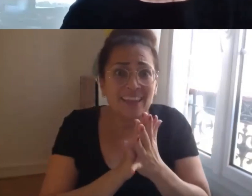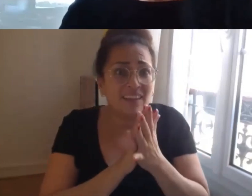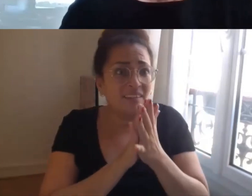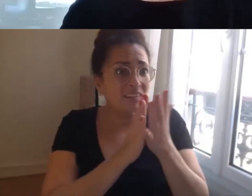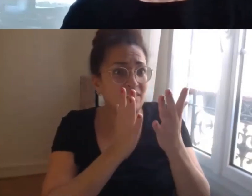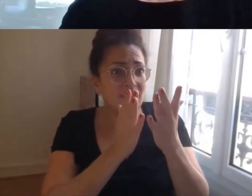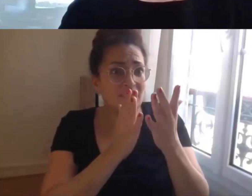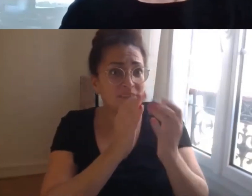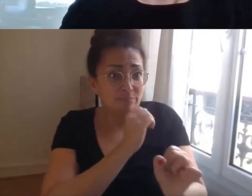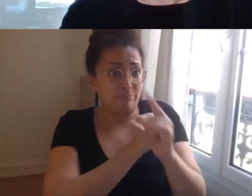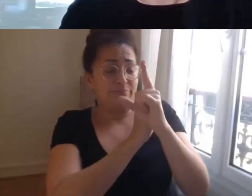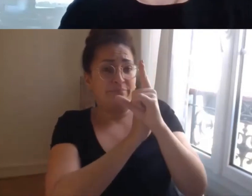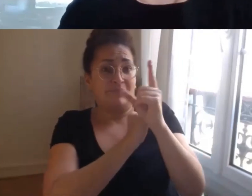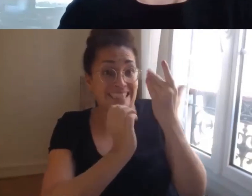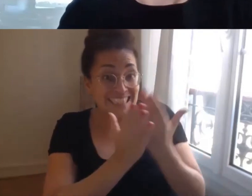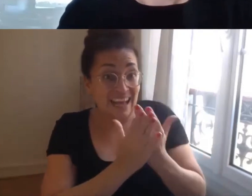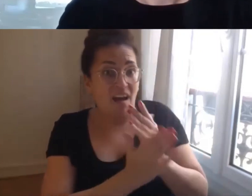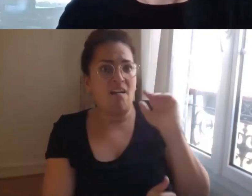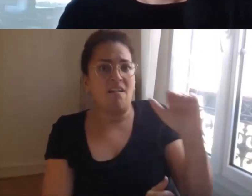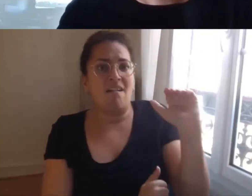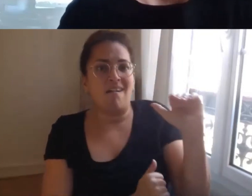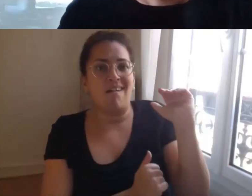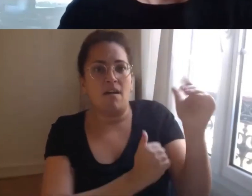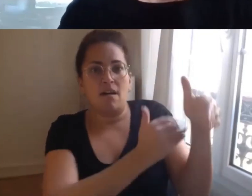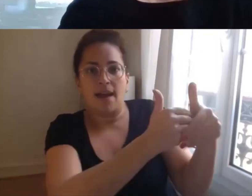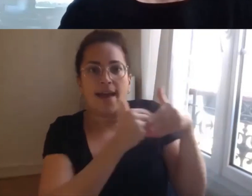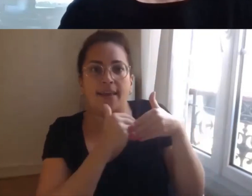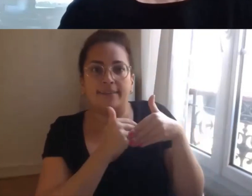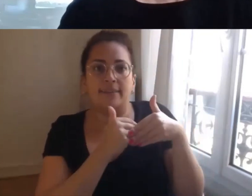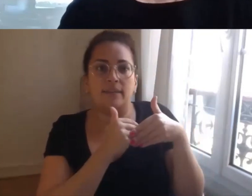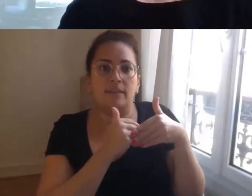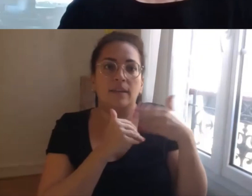nous permettra donc d'apporter des éléments